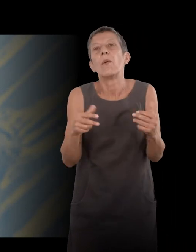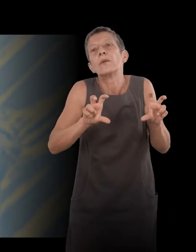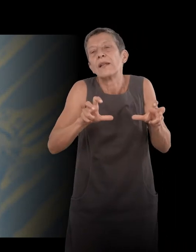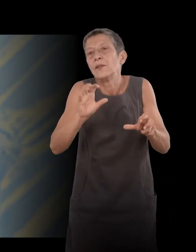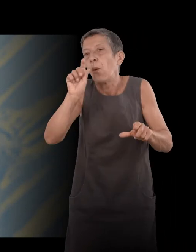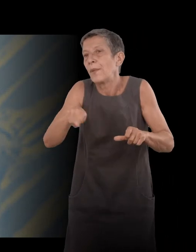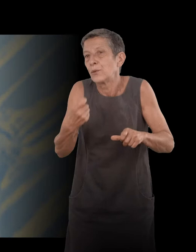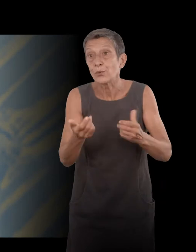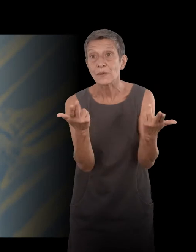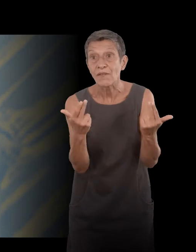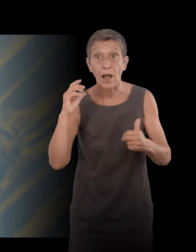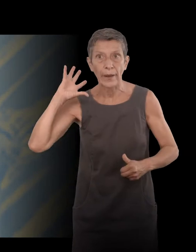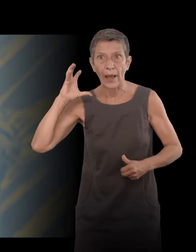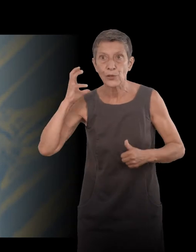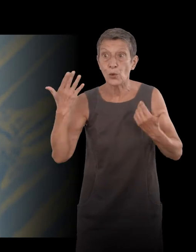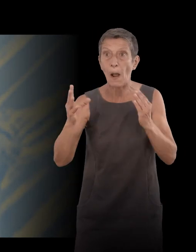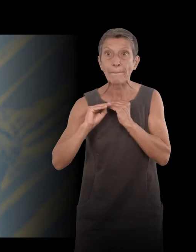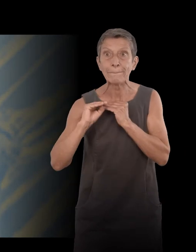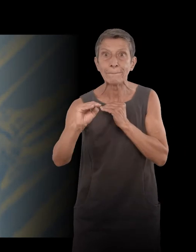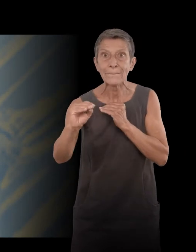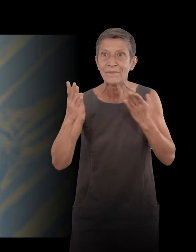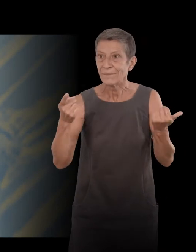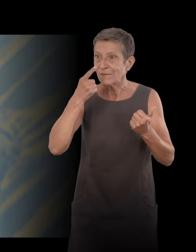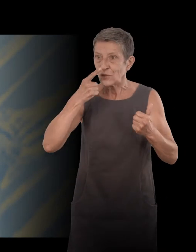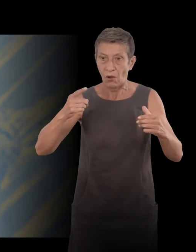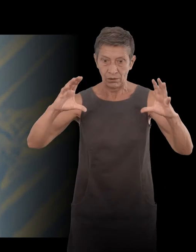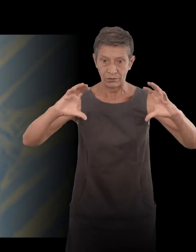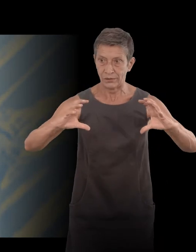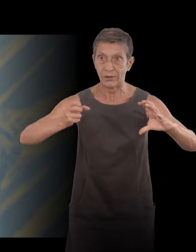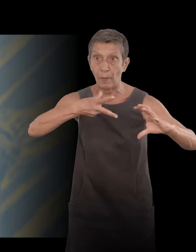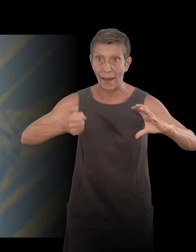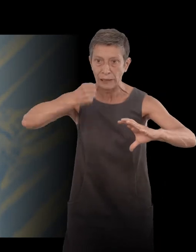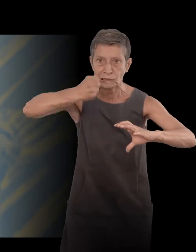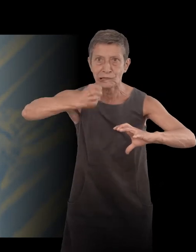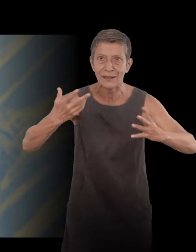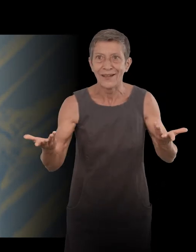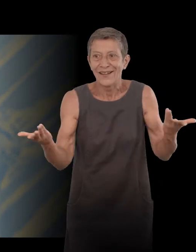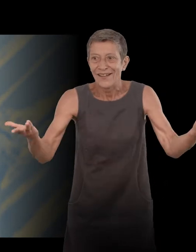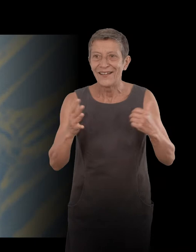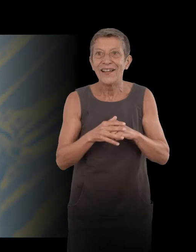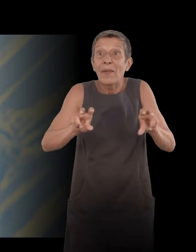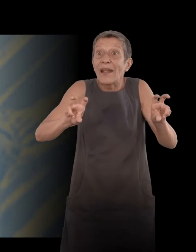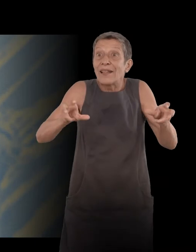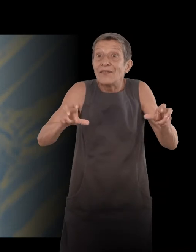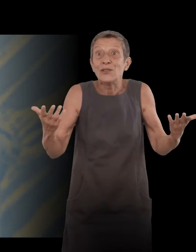radio, parce que la radio, on peut penser que c le poste qui est en panne. À la télévision, voit bien les visages.